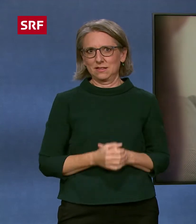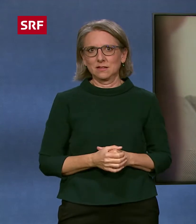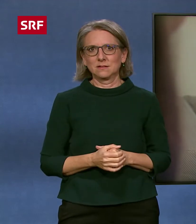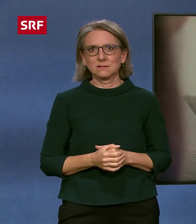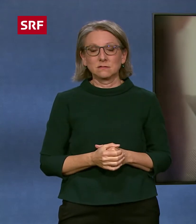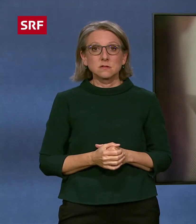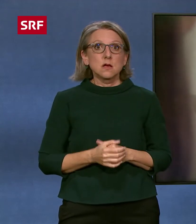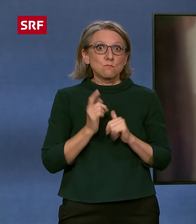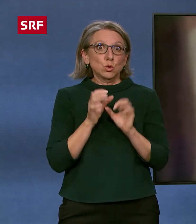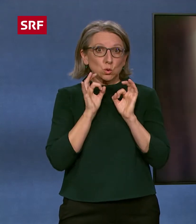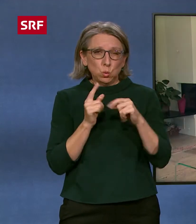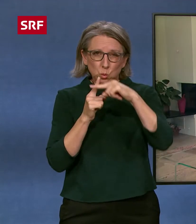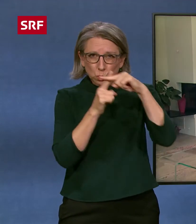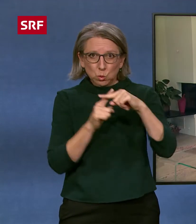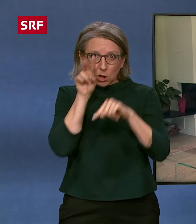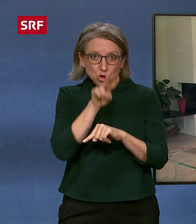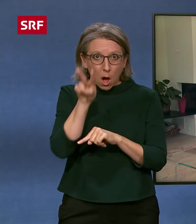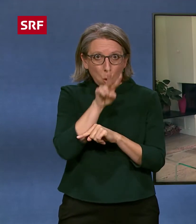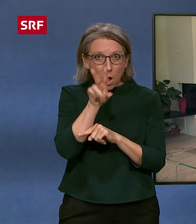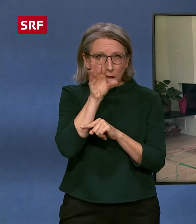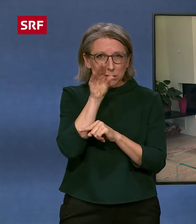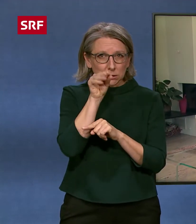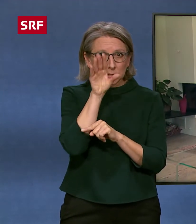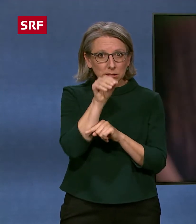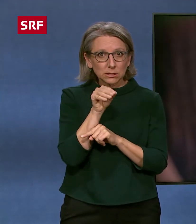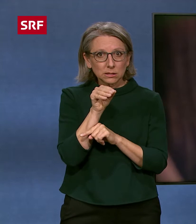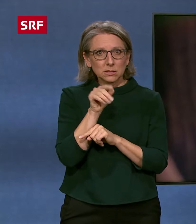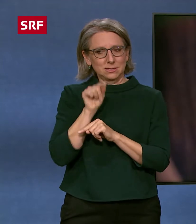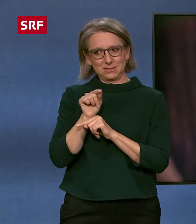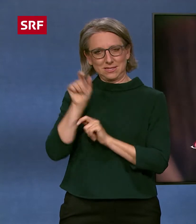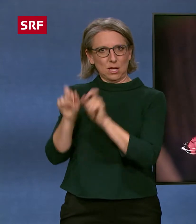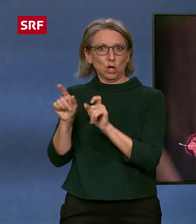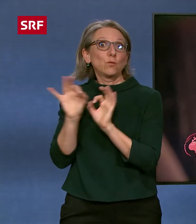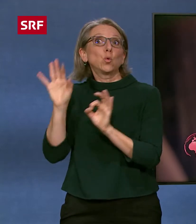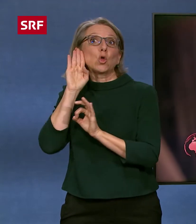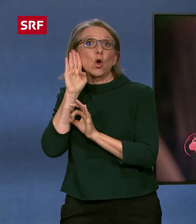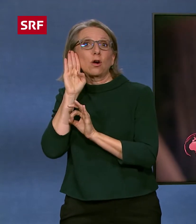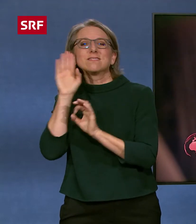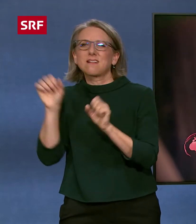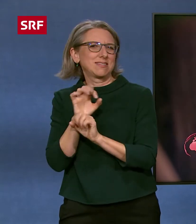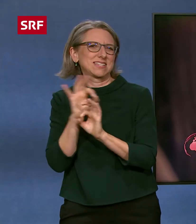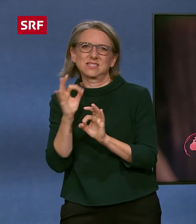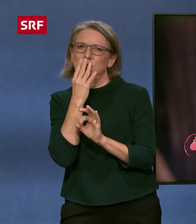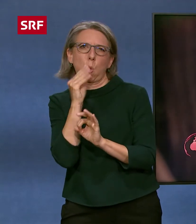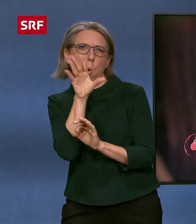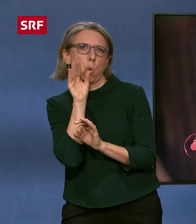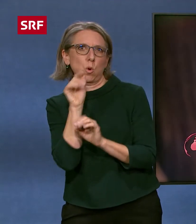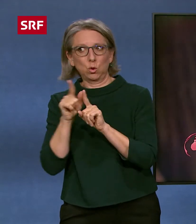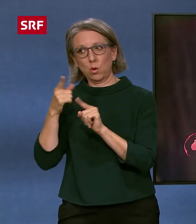gut schauen und die, die gut hören, die können das halt nicht so gut, weil sie eben nicht gelernt haben und